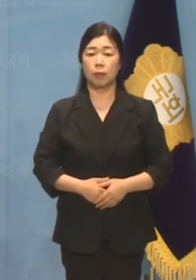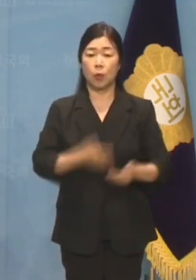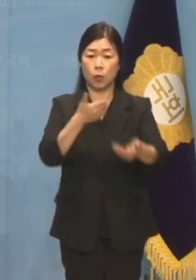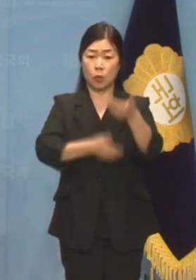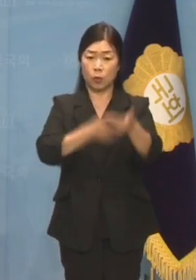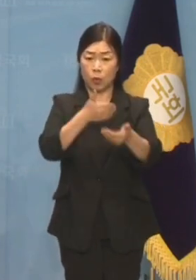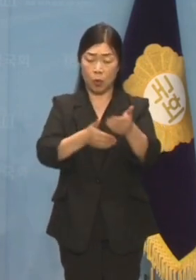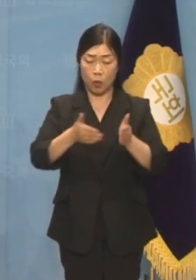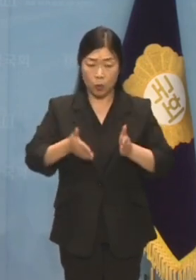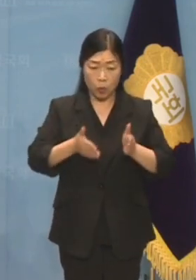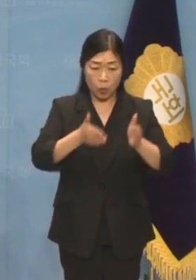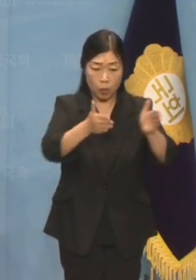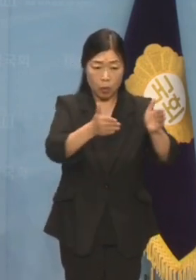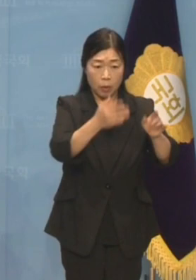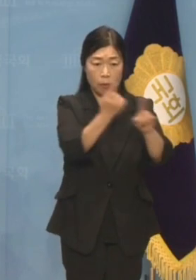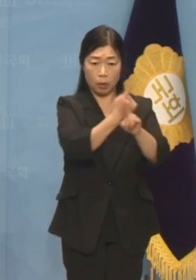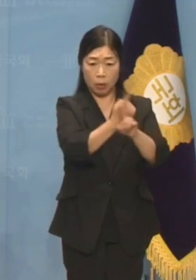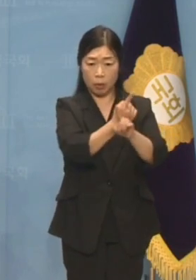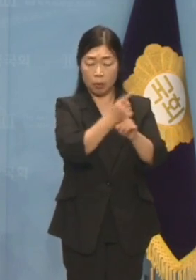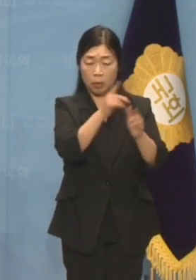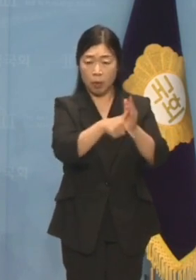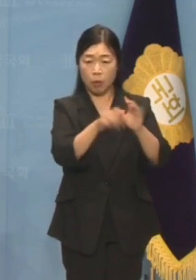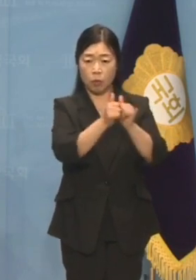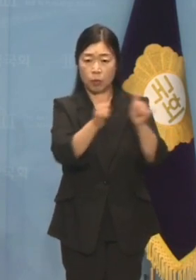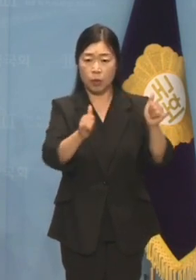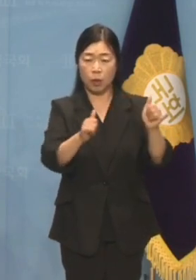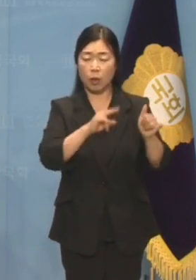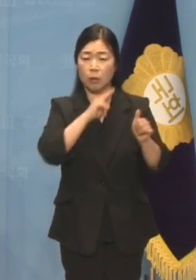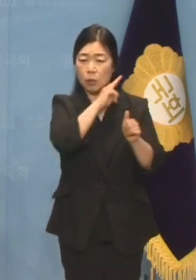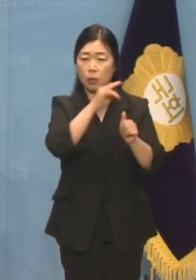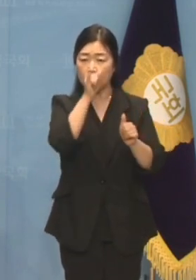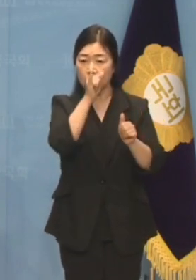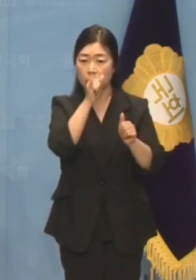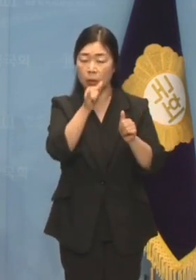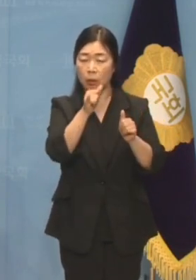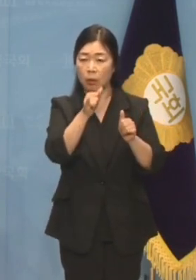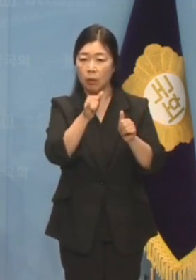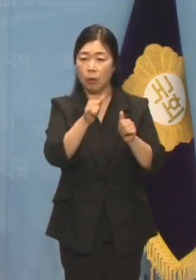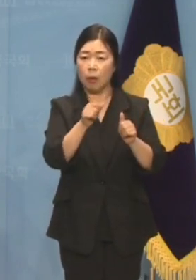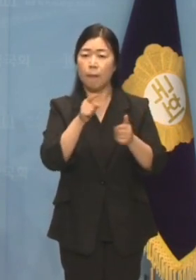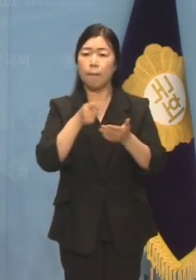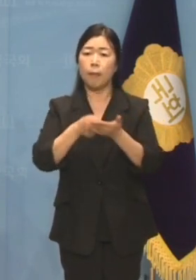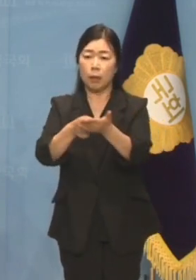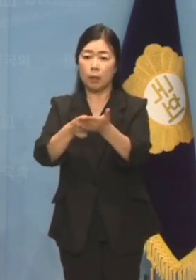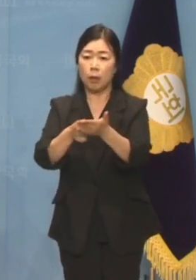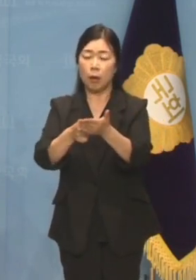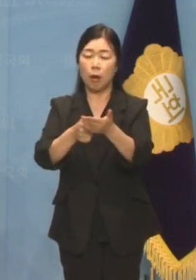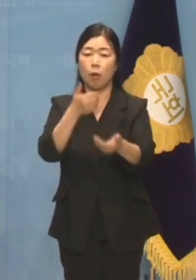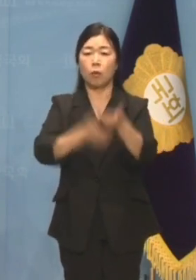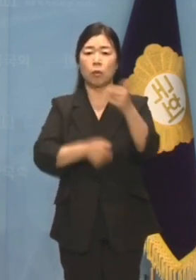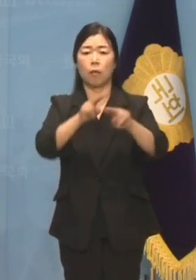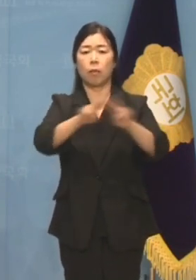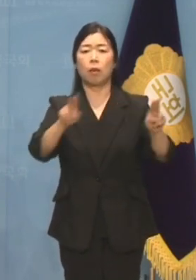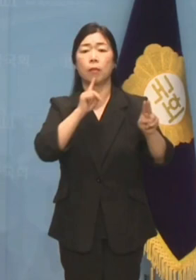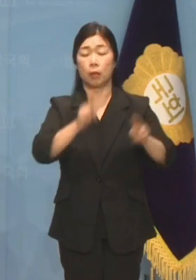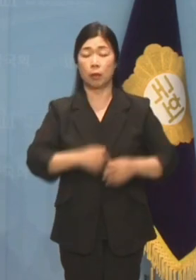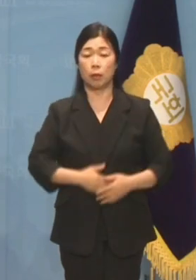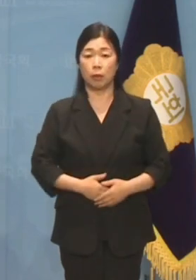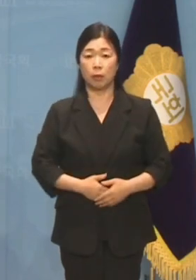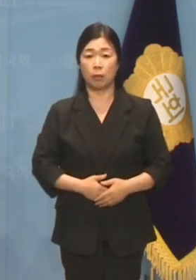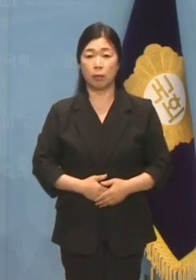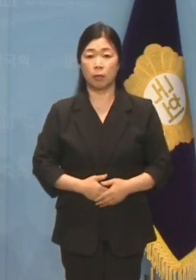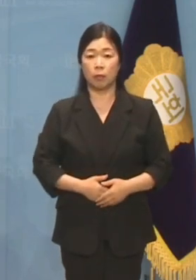고속도로 노선 변경에 국민적 의혹이 생겨나니 아예 고속도로를 만들지 않겠다고 합니다. 세월호 사고 때